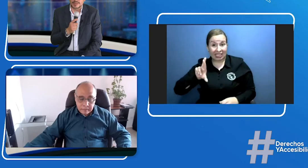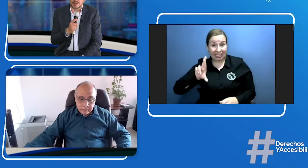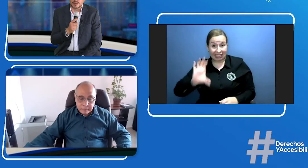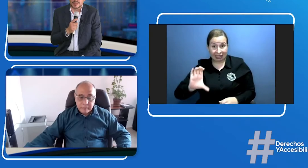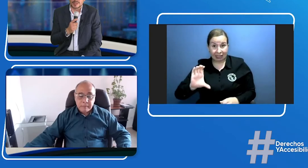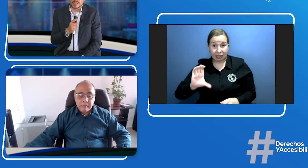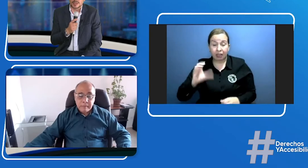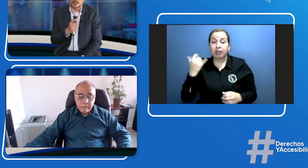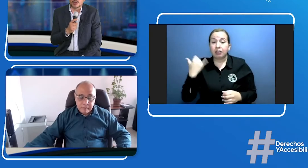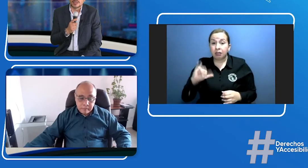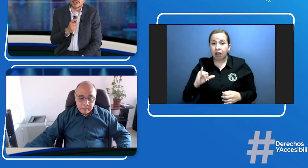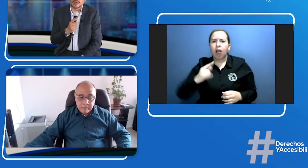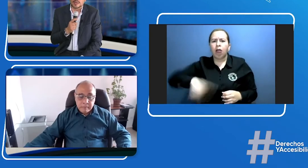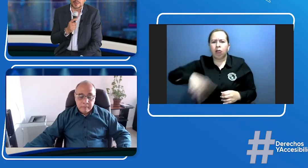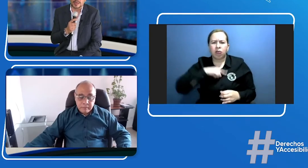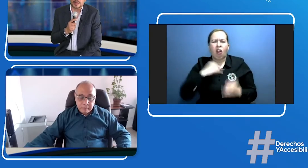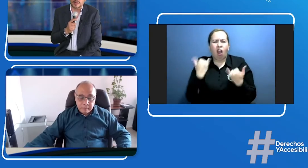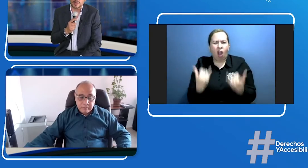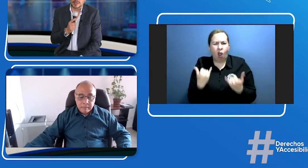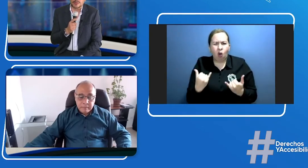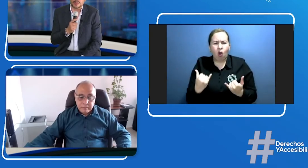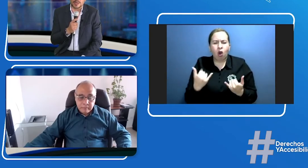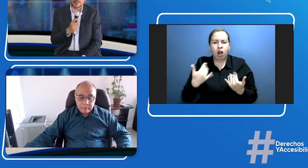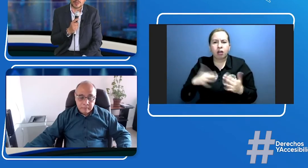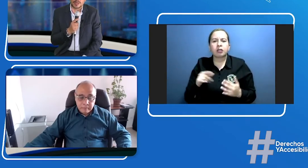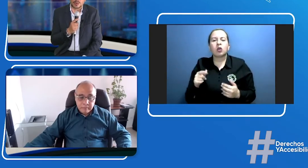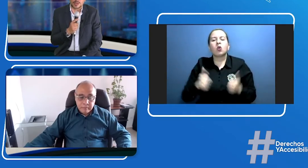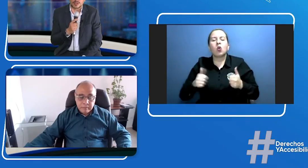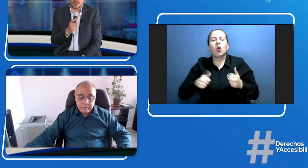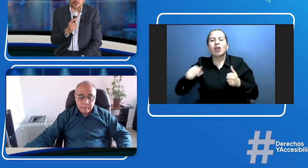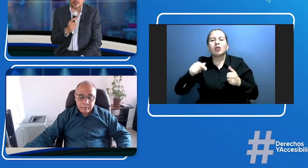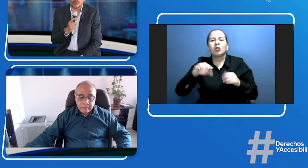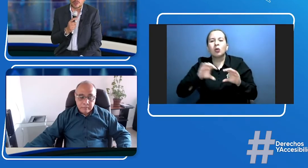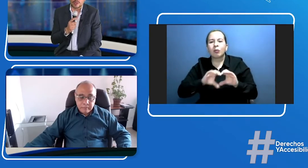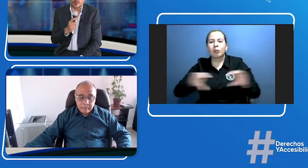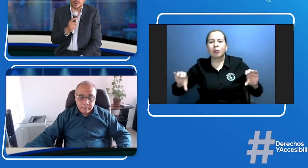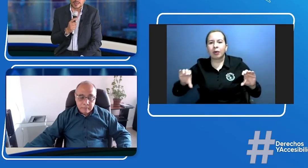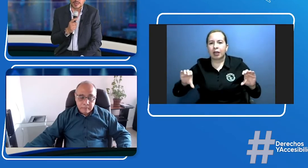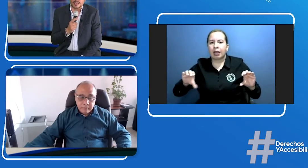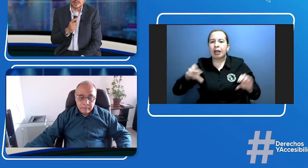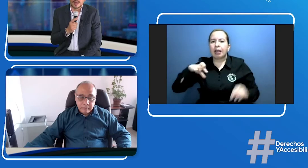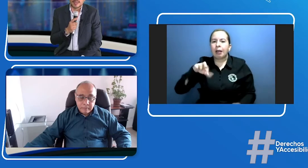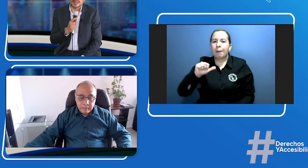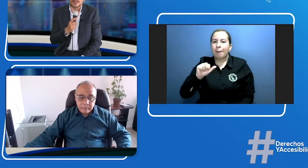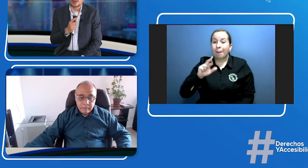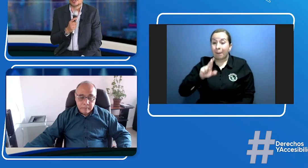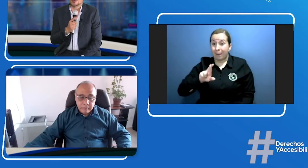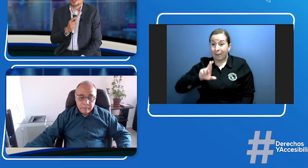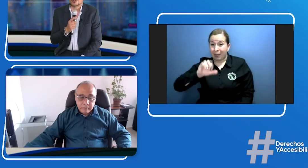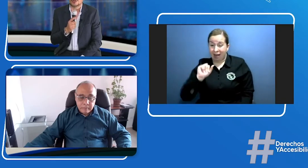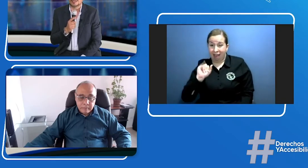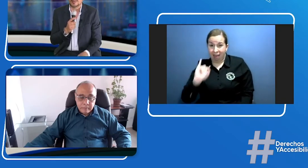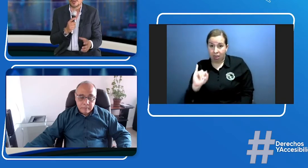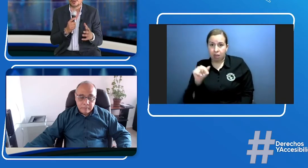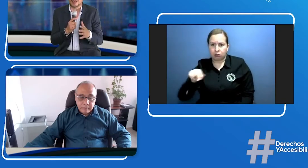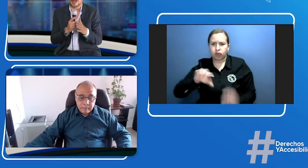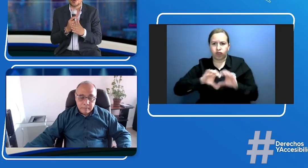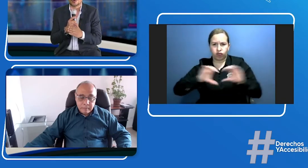presidiendo la PRAI que es la plataforma de regulación audiovisual iberoamericana y nos hemos hecho esa pregunta aunque